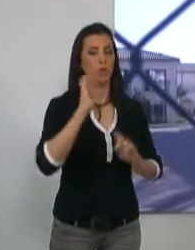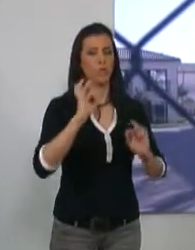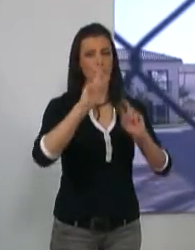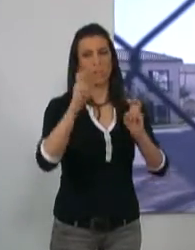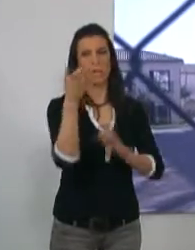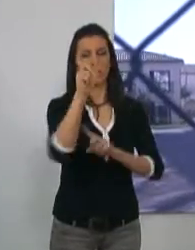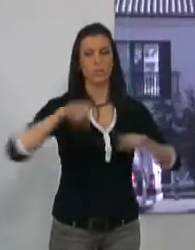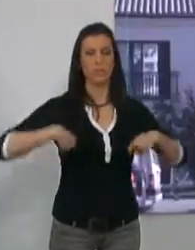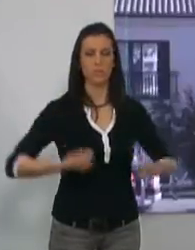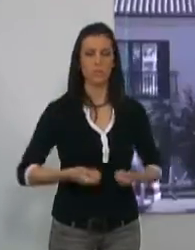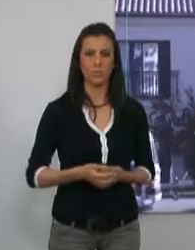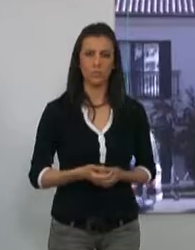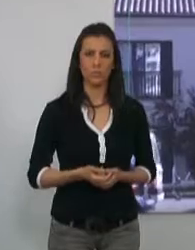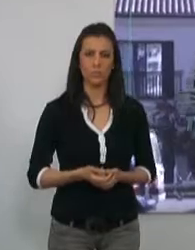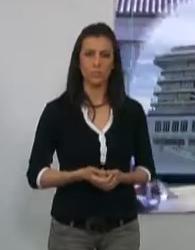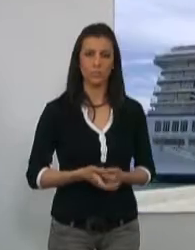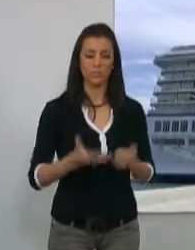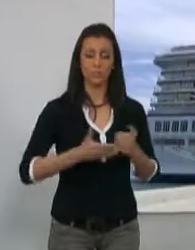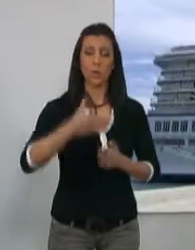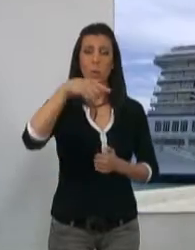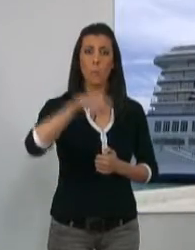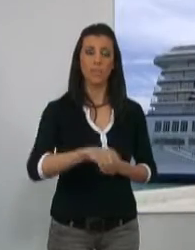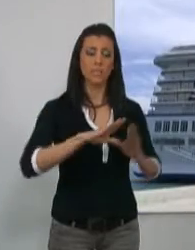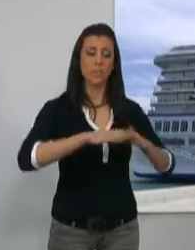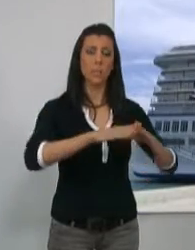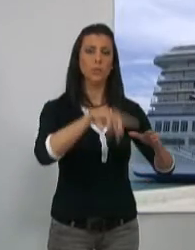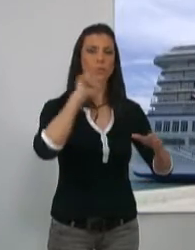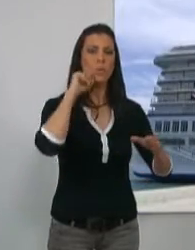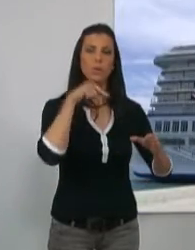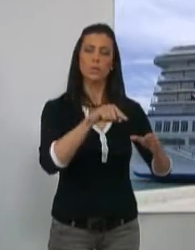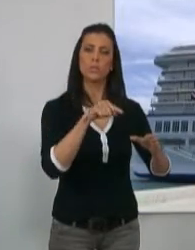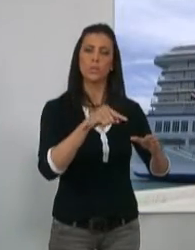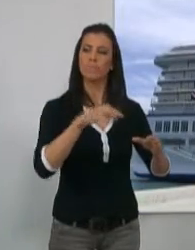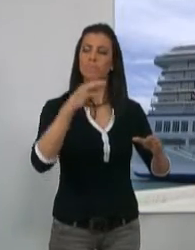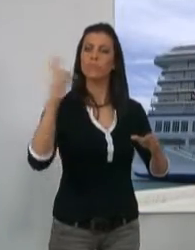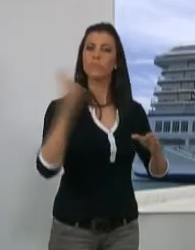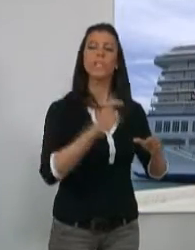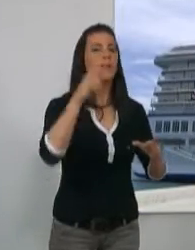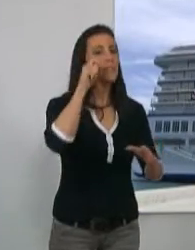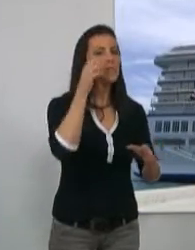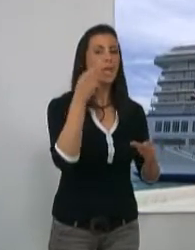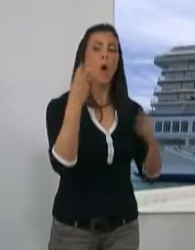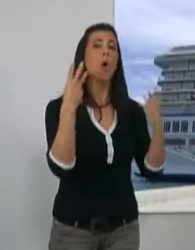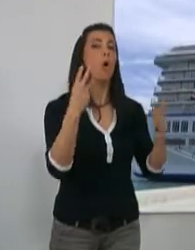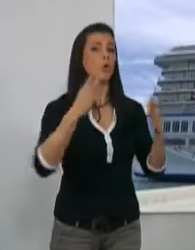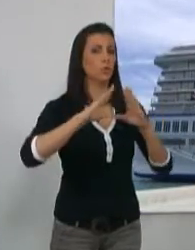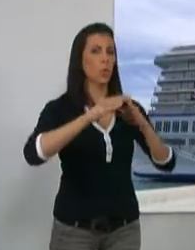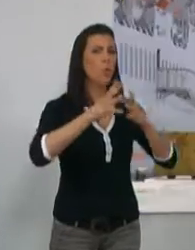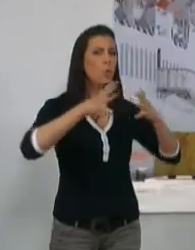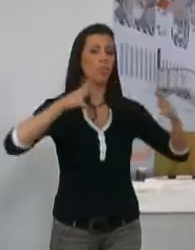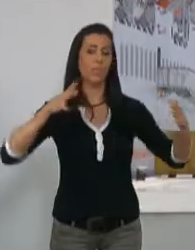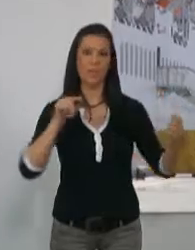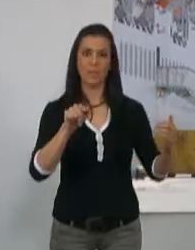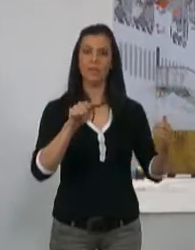del gasto. Dentro de un mes, el puerto motileño va a recibir la visita de ocho cruceros,